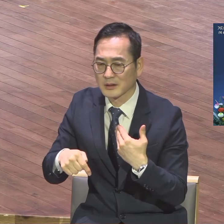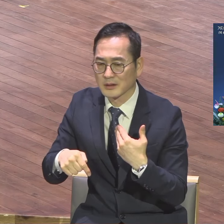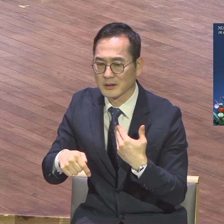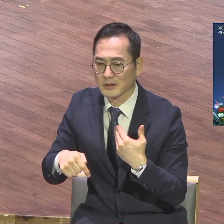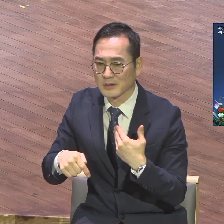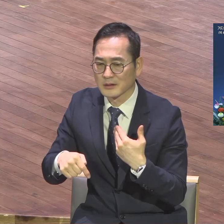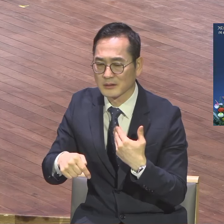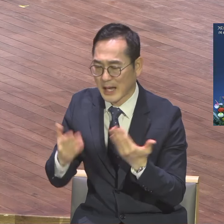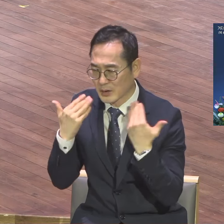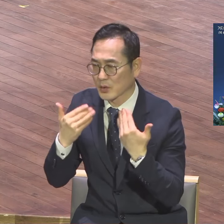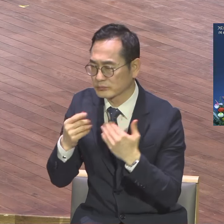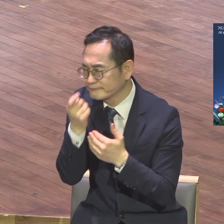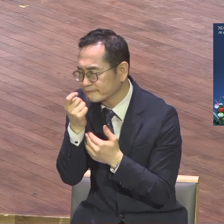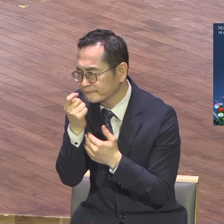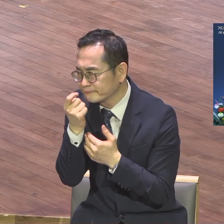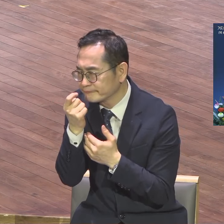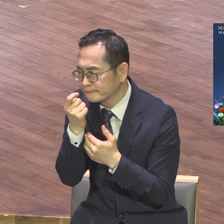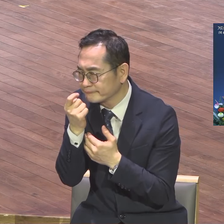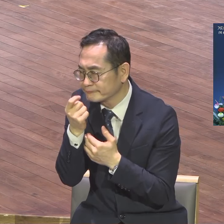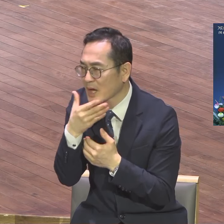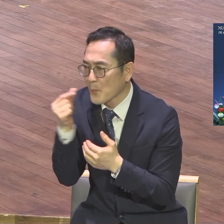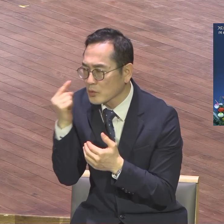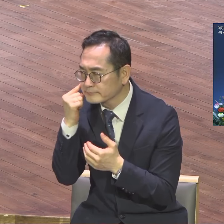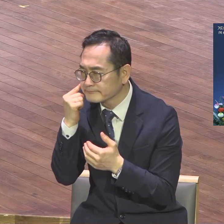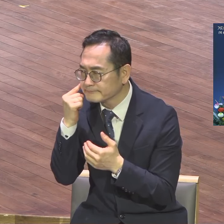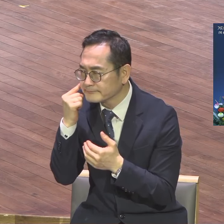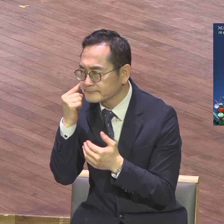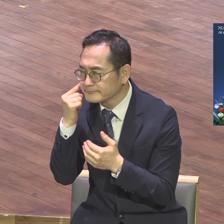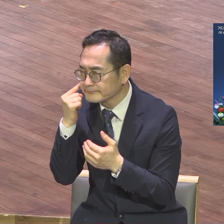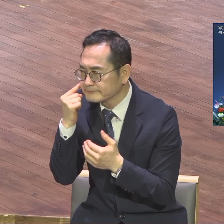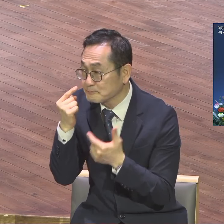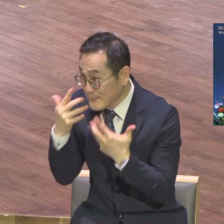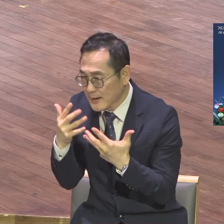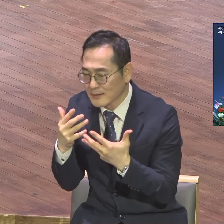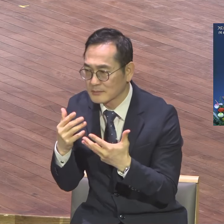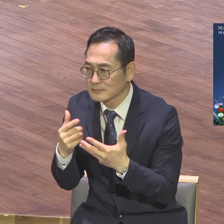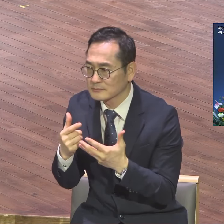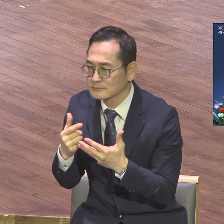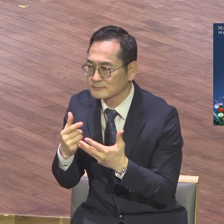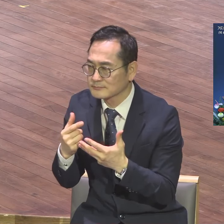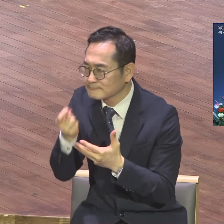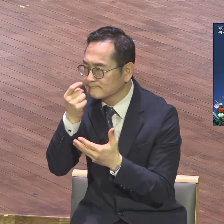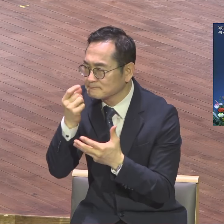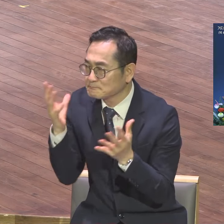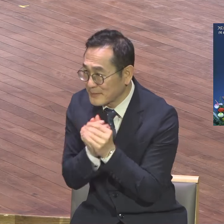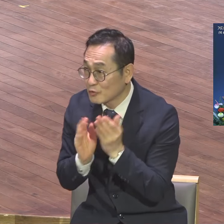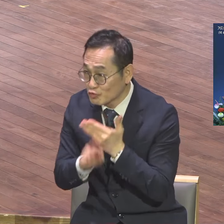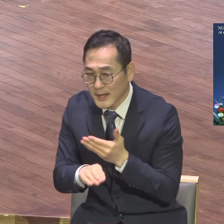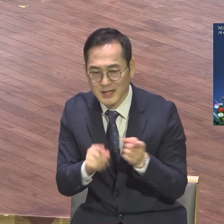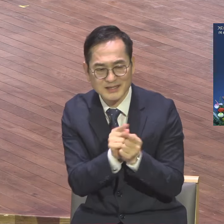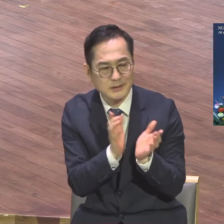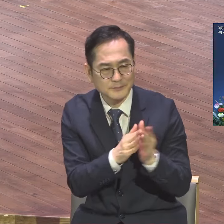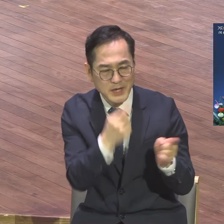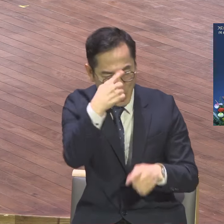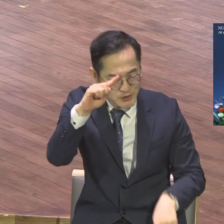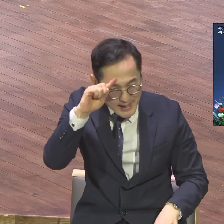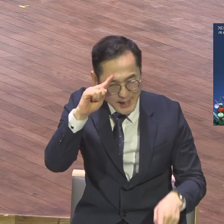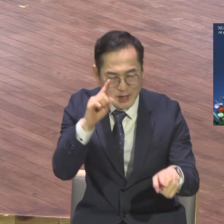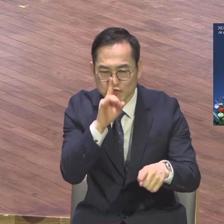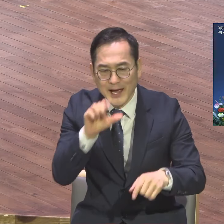대단하다. 대단해. 19, 20살짜라 신학교 가서 자기 동족 세계단 TCK들이 지금 잘하고